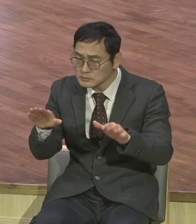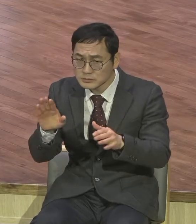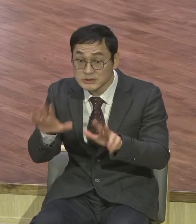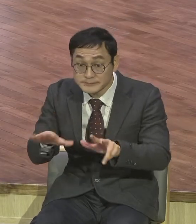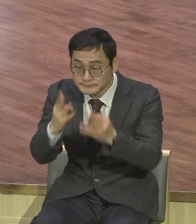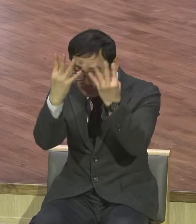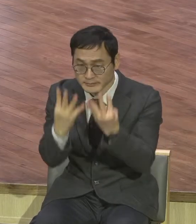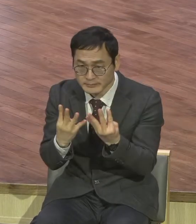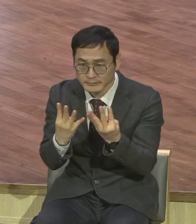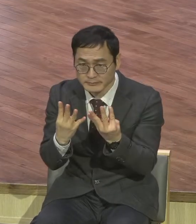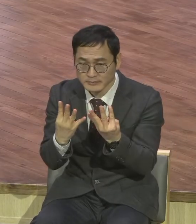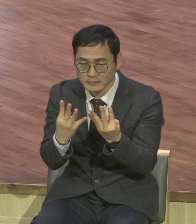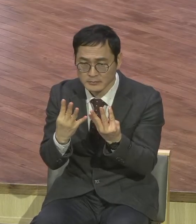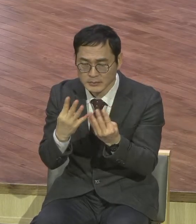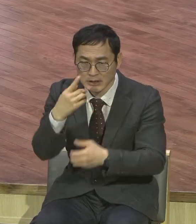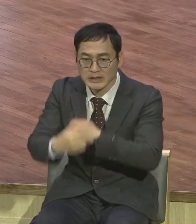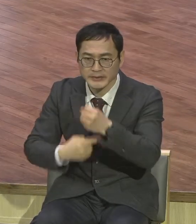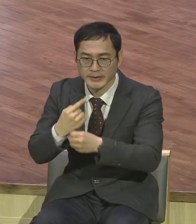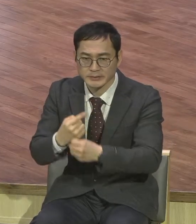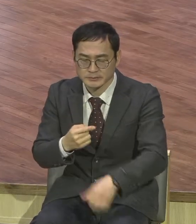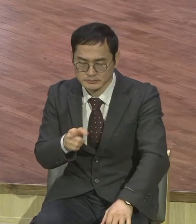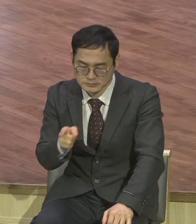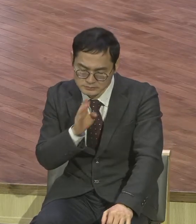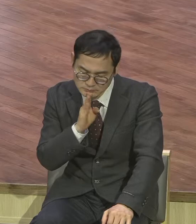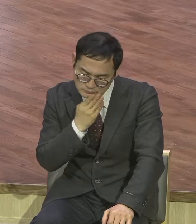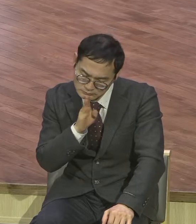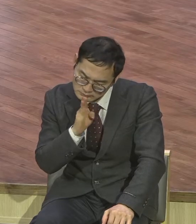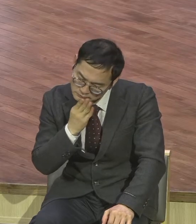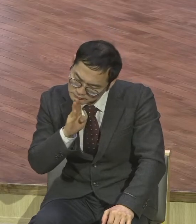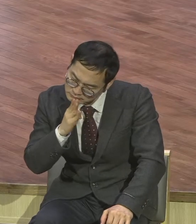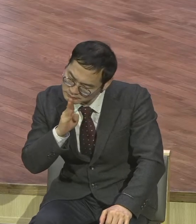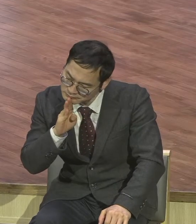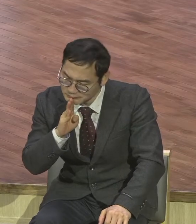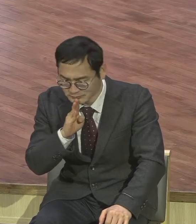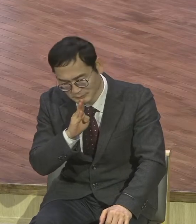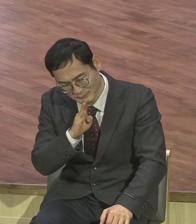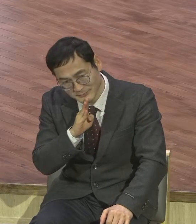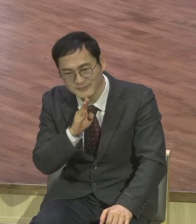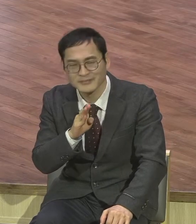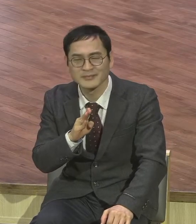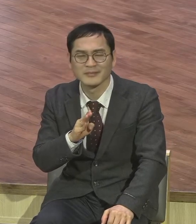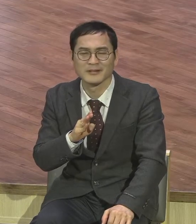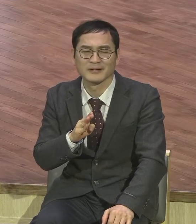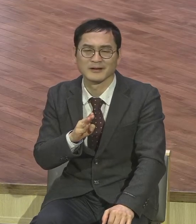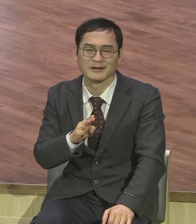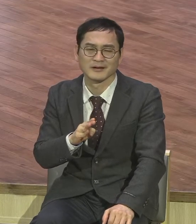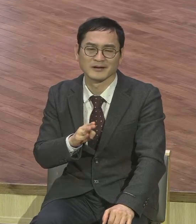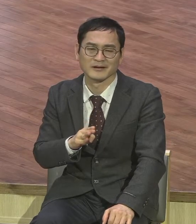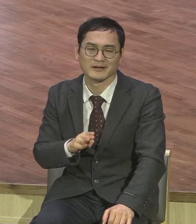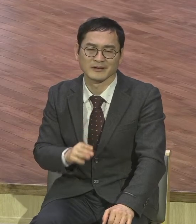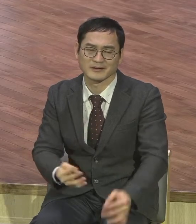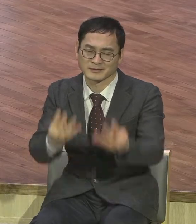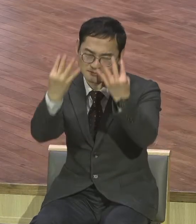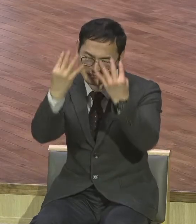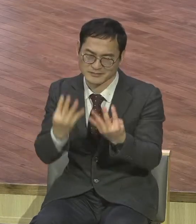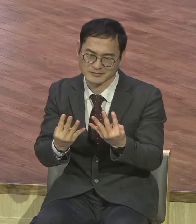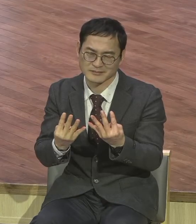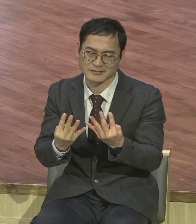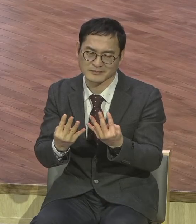끝으로 볼 때는 감옥에 오래 갇혀 고통 속에 있었기 때문이다라고 볼 수 있습니다. 그러나 그러나